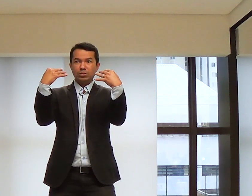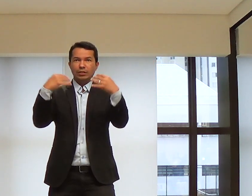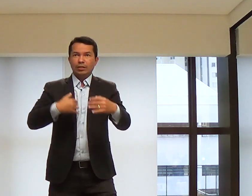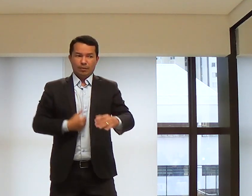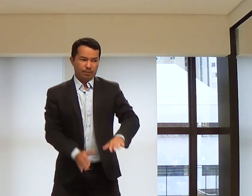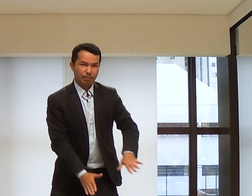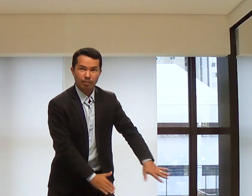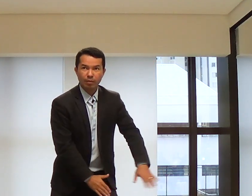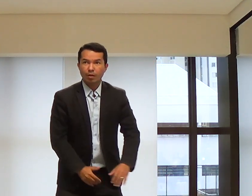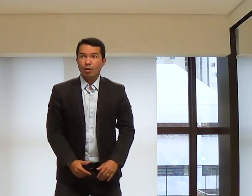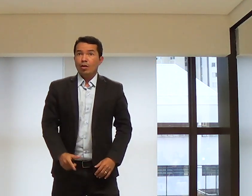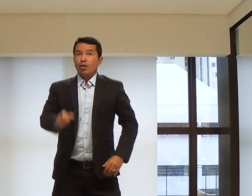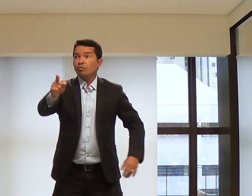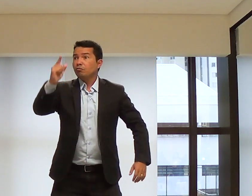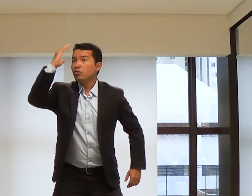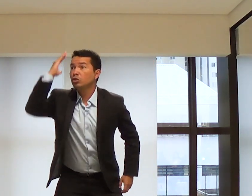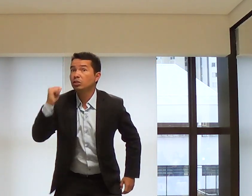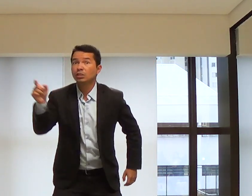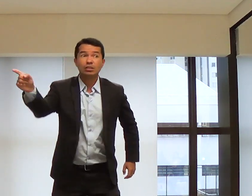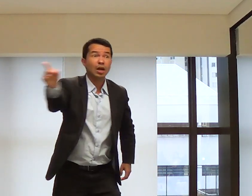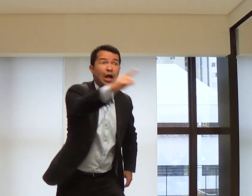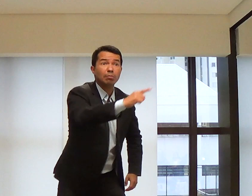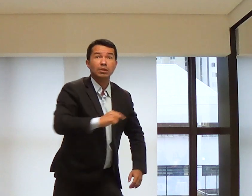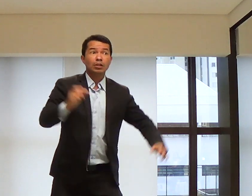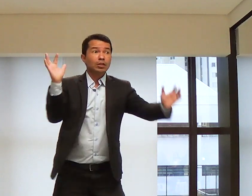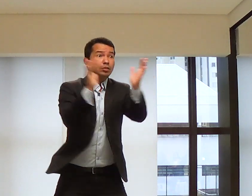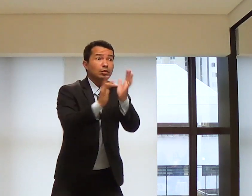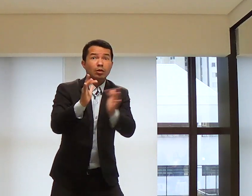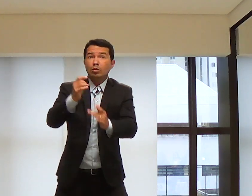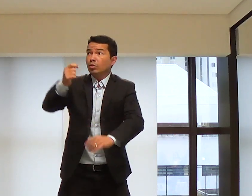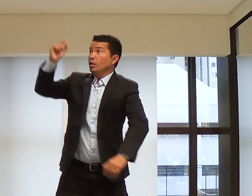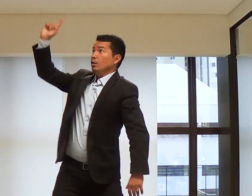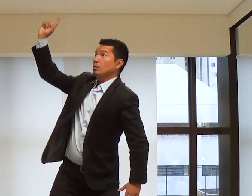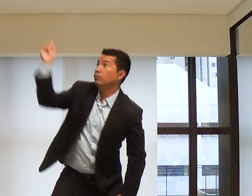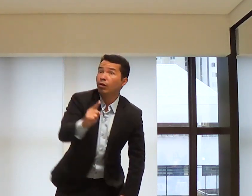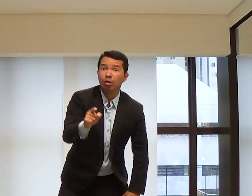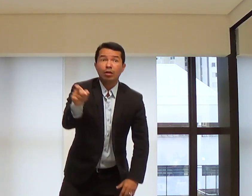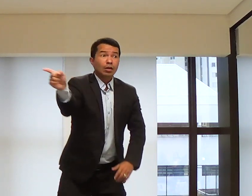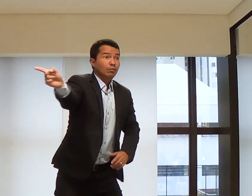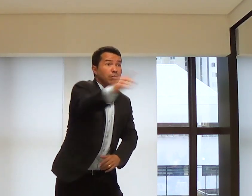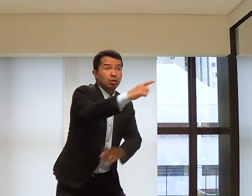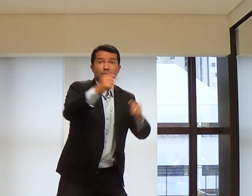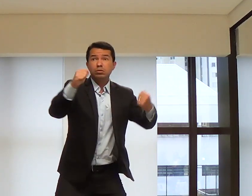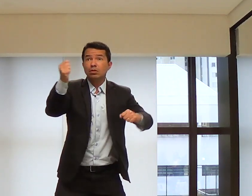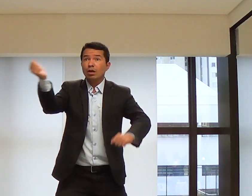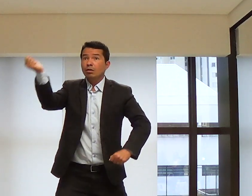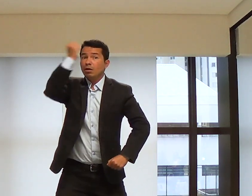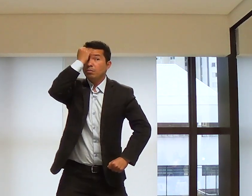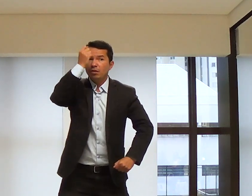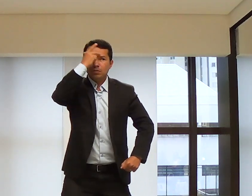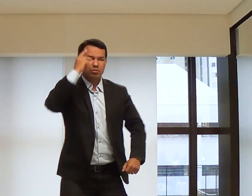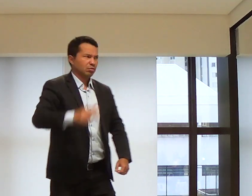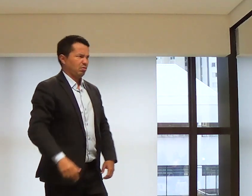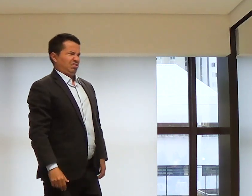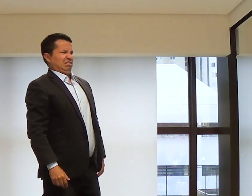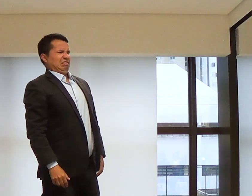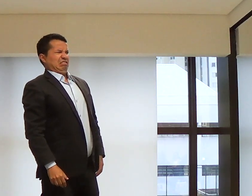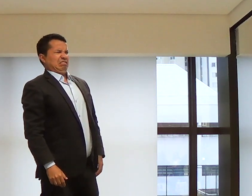Algumas pessoas vinham. Eu deixava de lado. E aproveitava e falava da salvação. Falava pessoas.